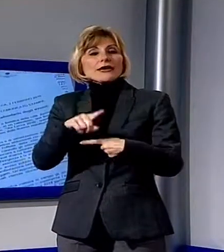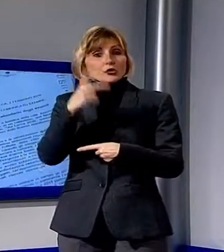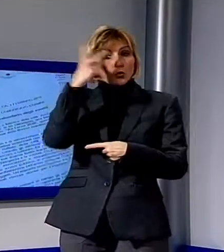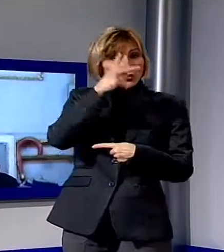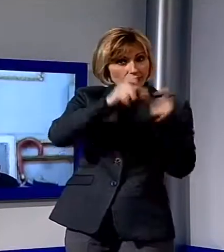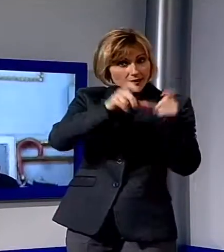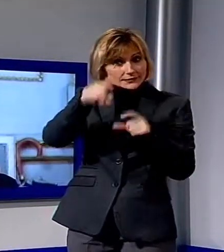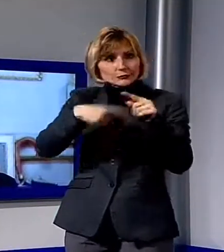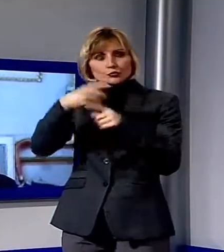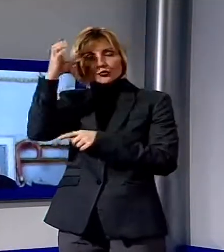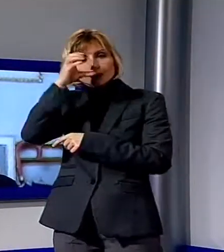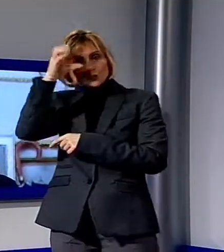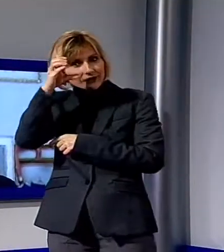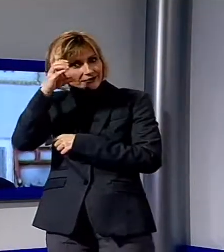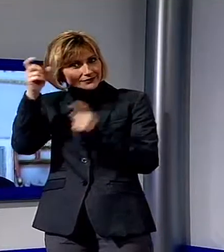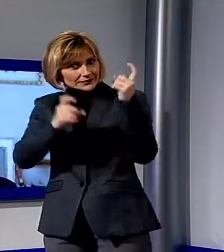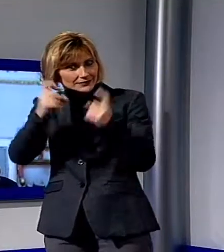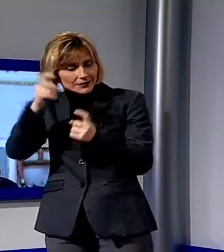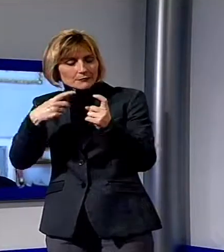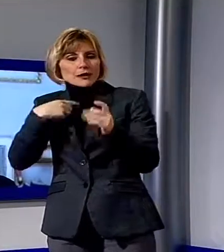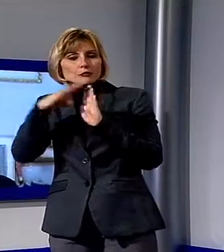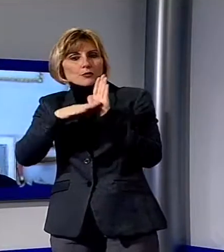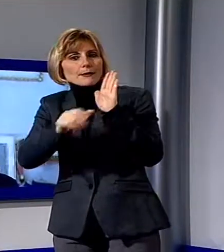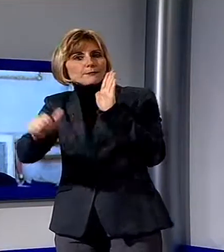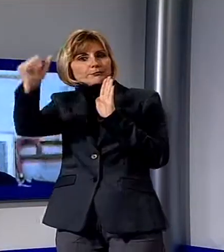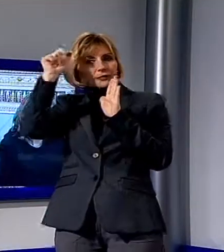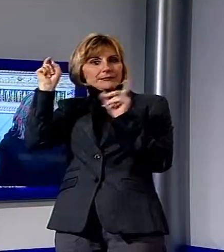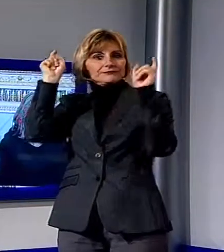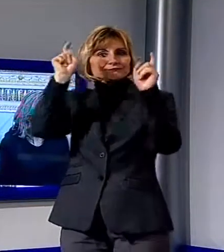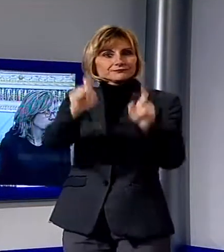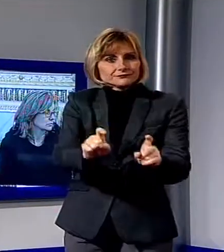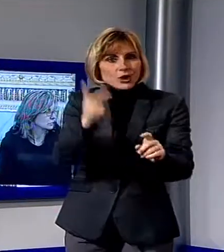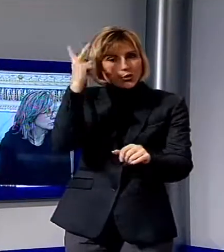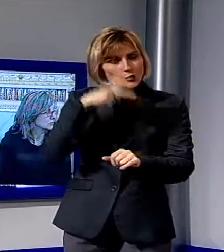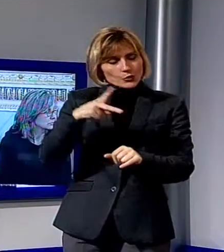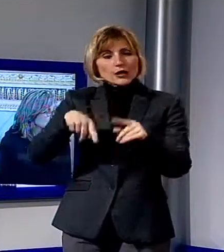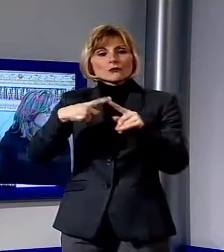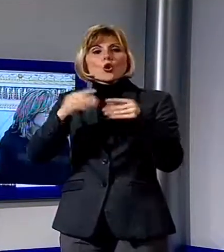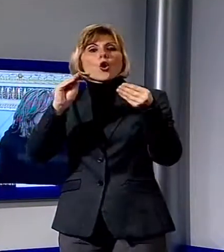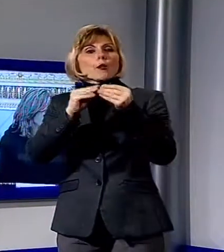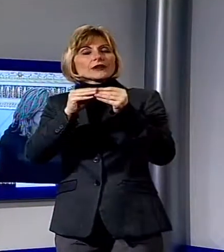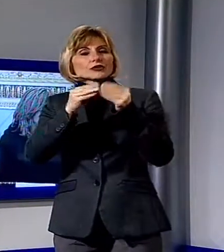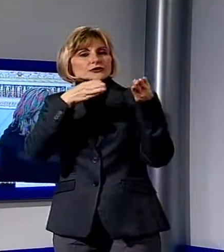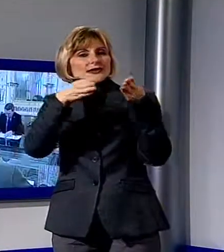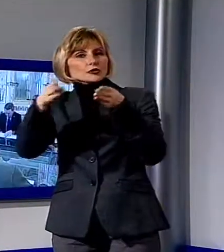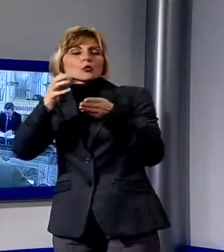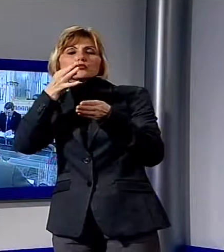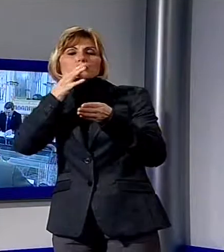maggiore facilità un eventuale viaggio a Lucca e anche per gli operatori del settore che potranno promuovere meglio le attività della